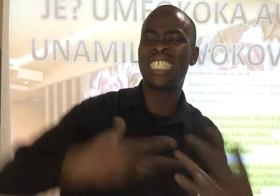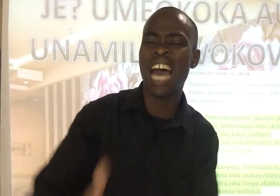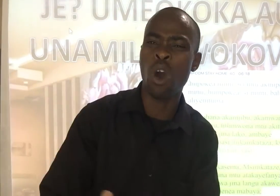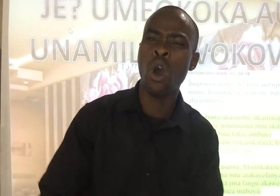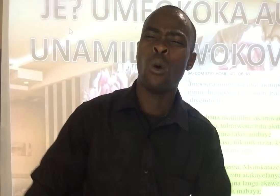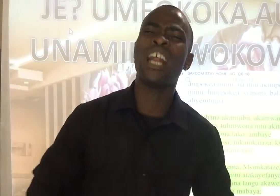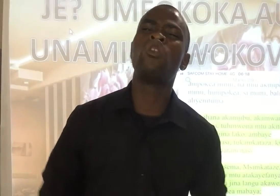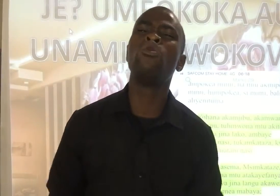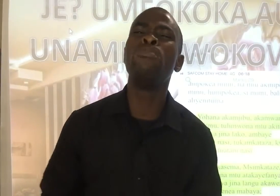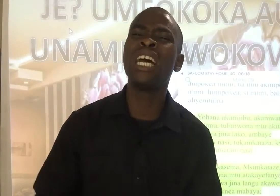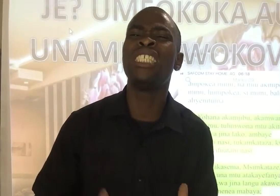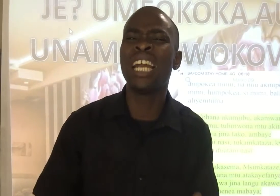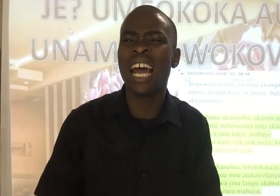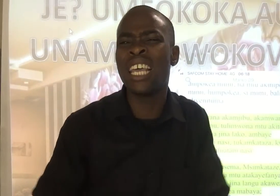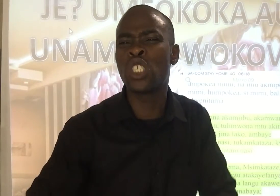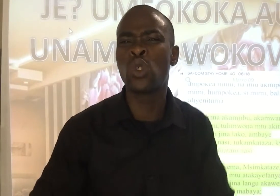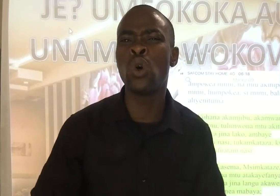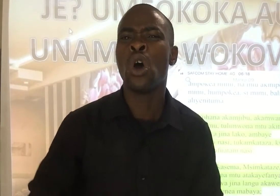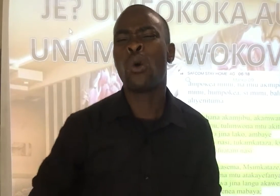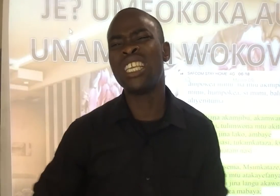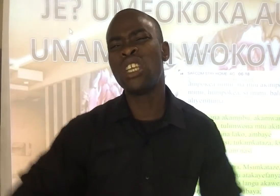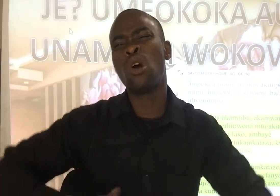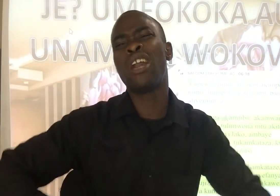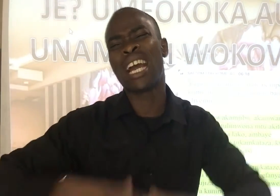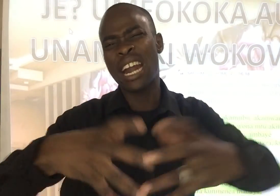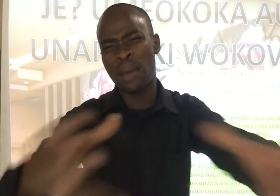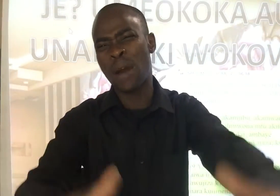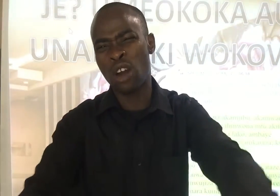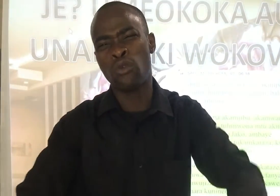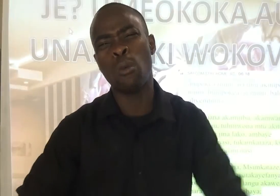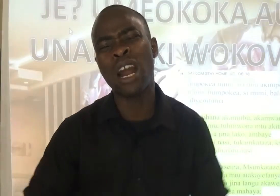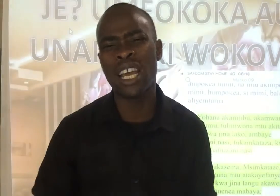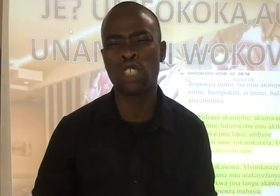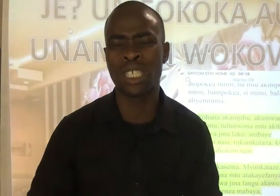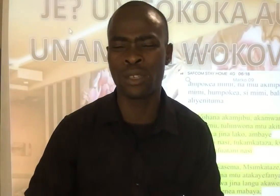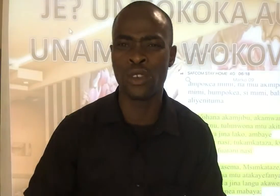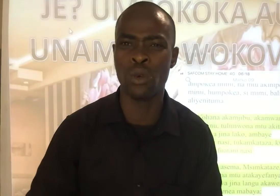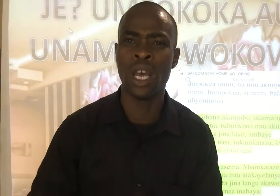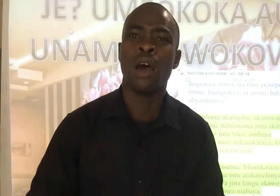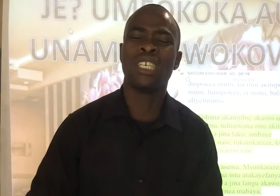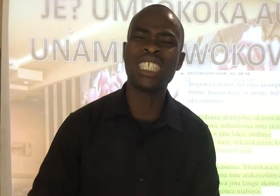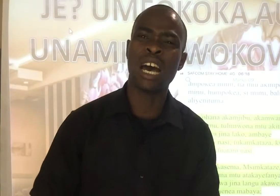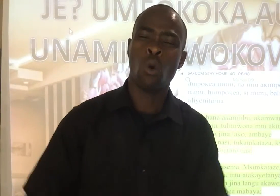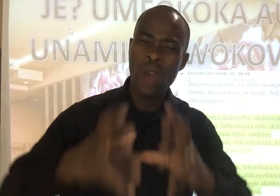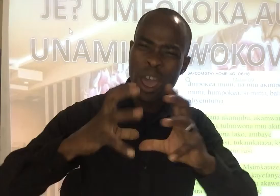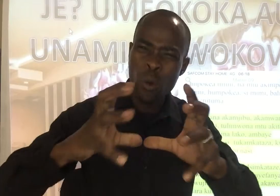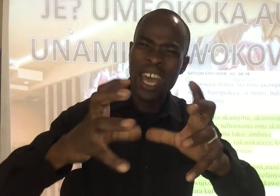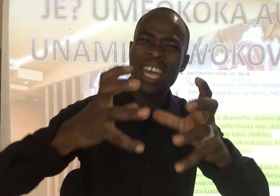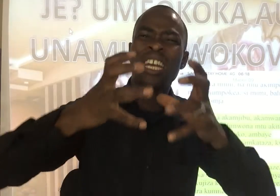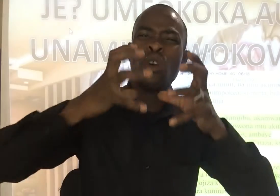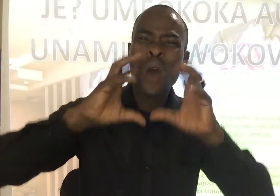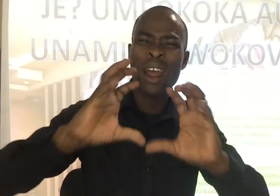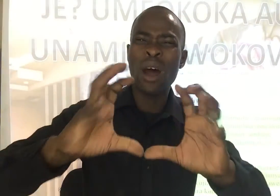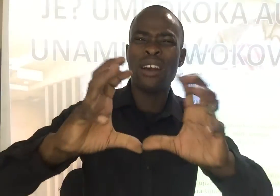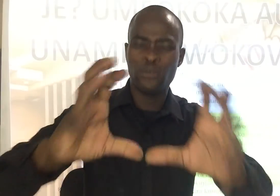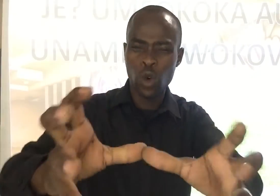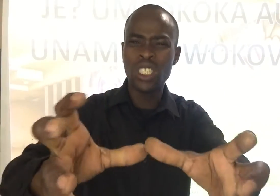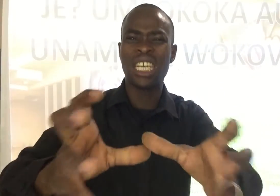zao Wanatumia jina la Yesu Kwa jiri waonekane marufu Wana Yesu asifiwe Sasa wewe ni wale wanafunzi